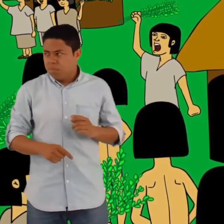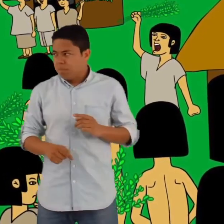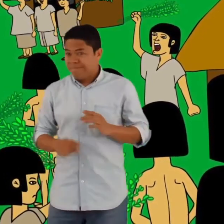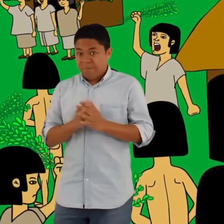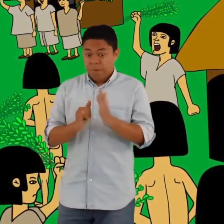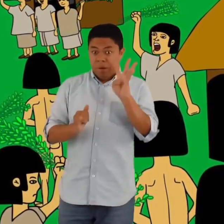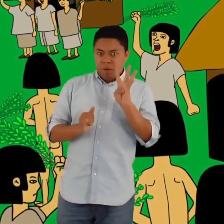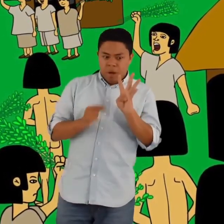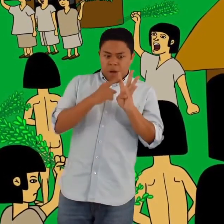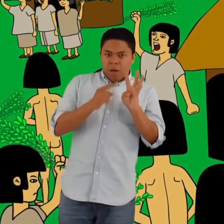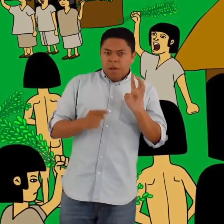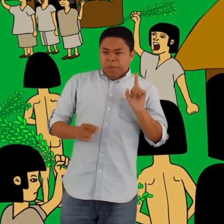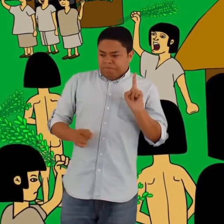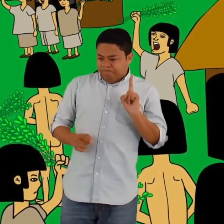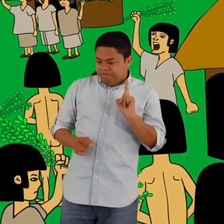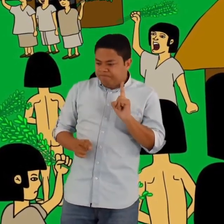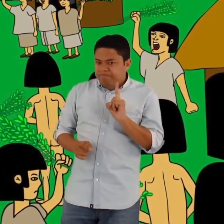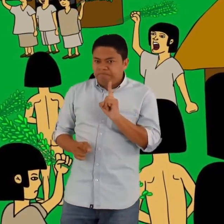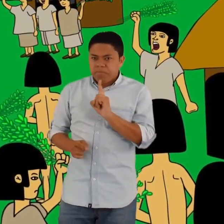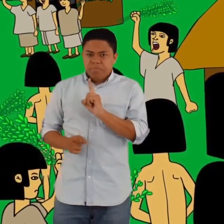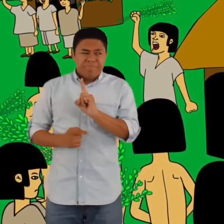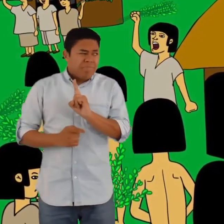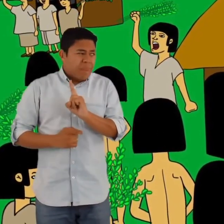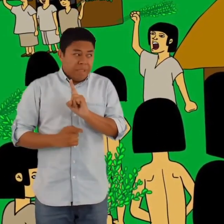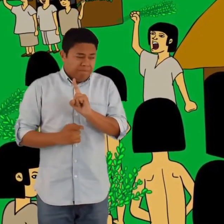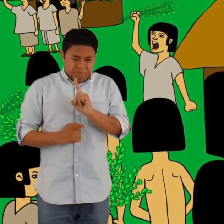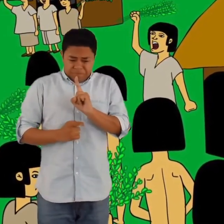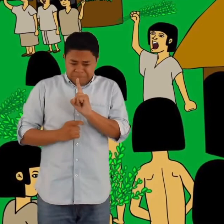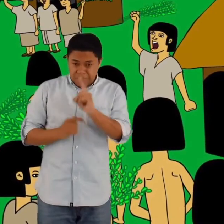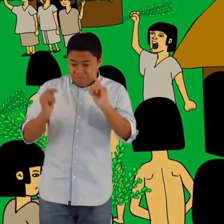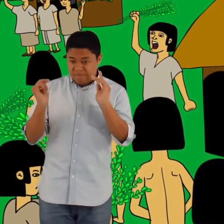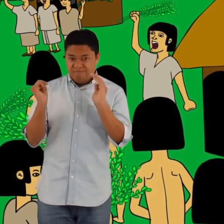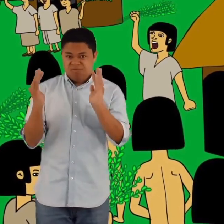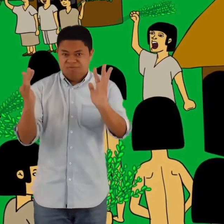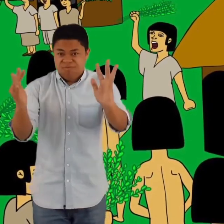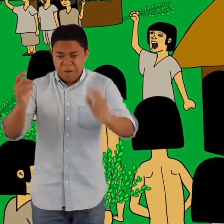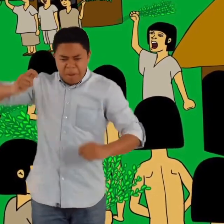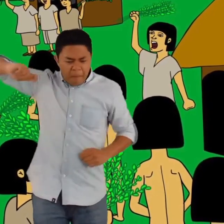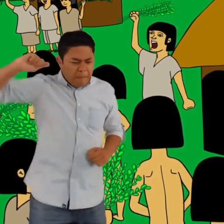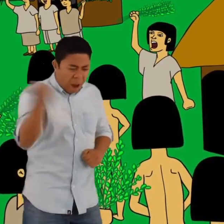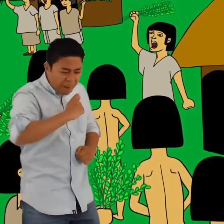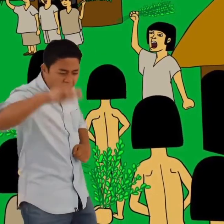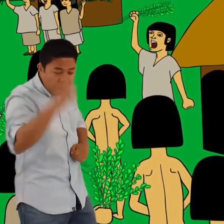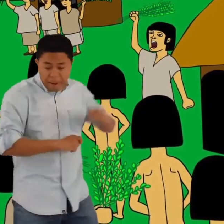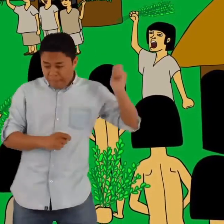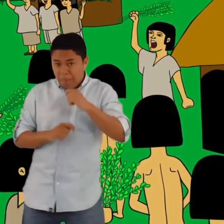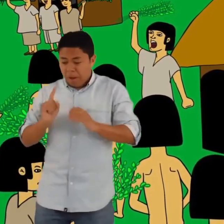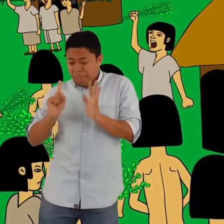dio otra vez la orden y los jefes pasaron entre las filas uno a uno.